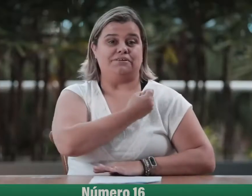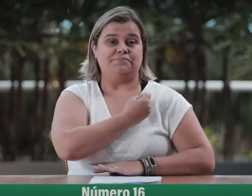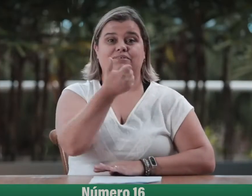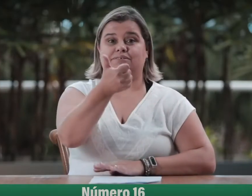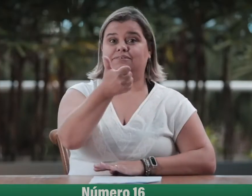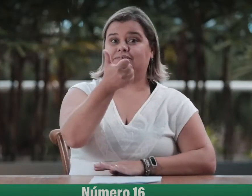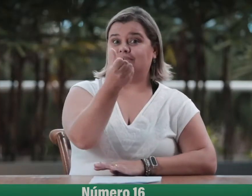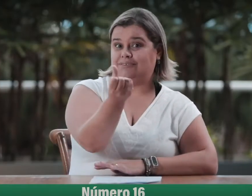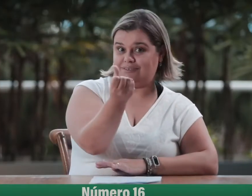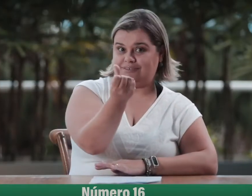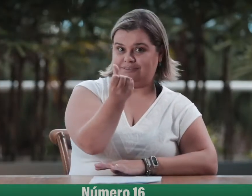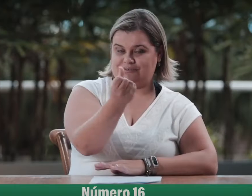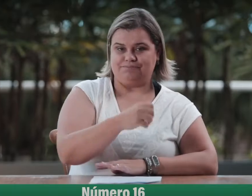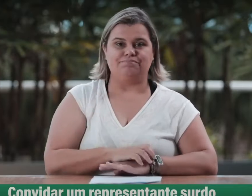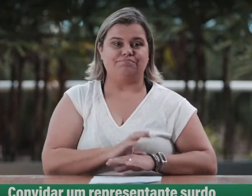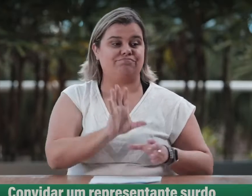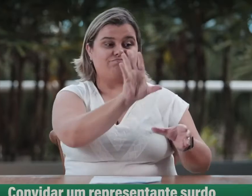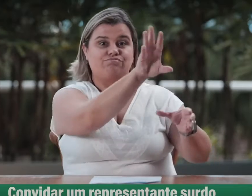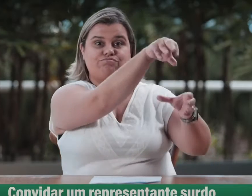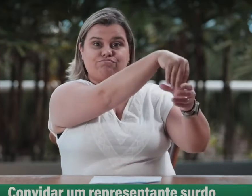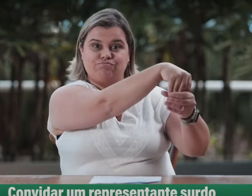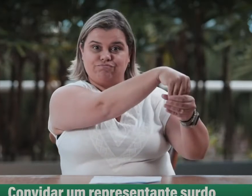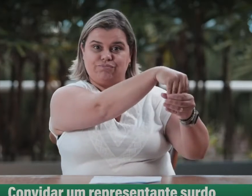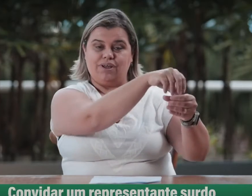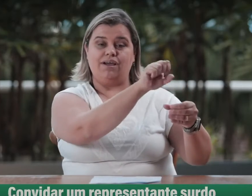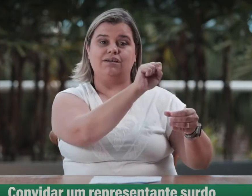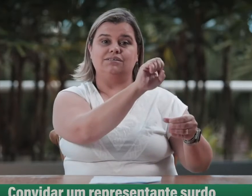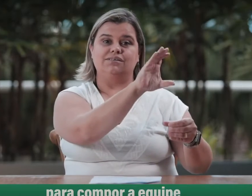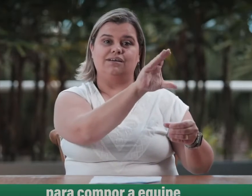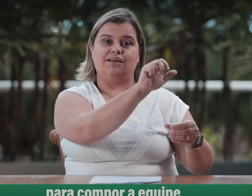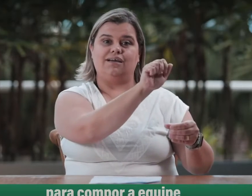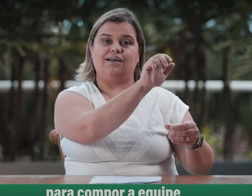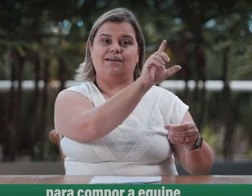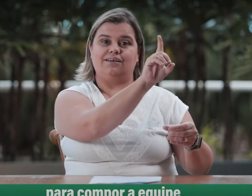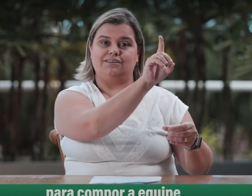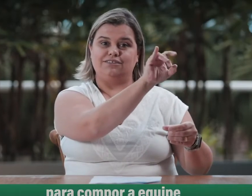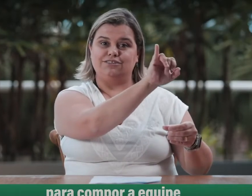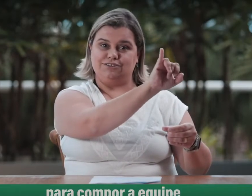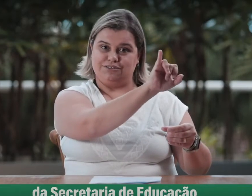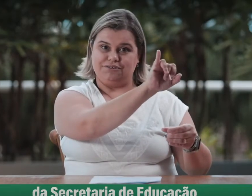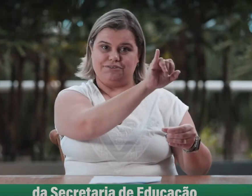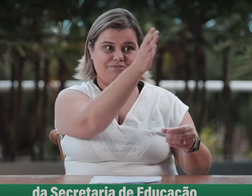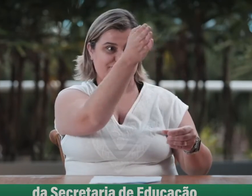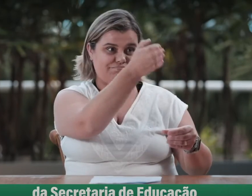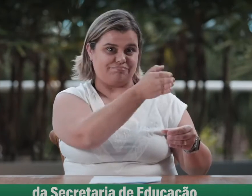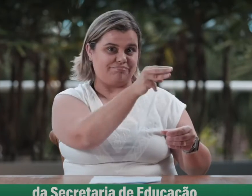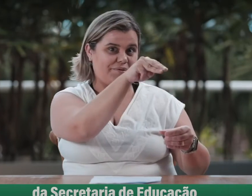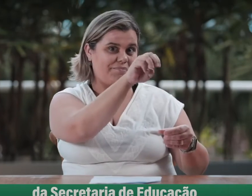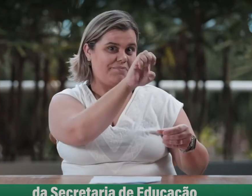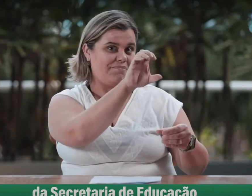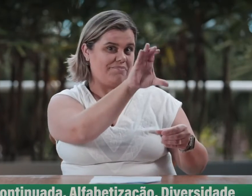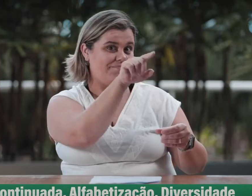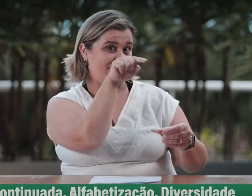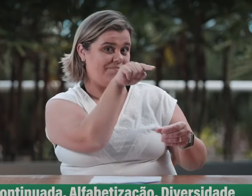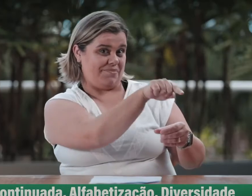16. Convidar um representante surdo para compor a equipe da Secretaria de Educação Continuada,